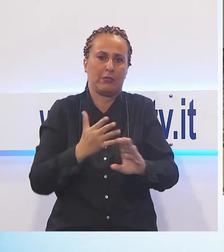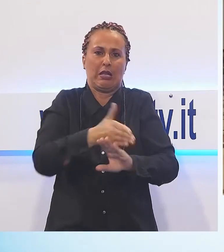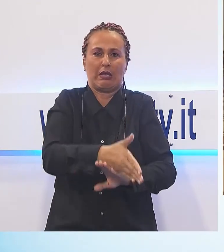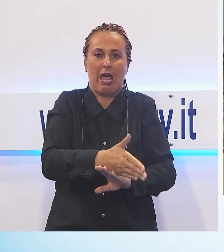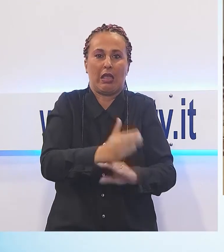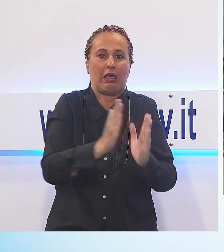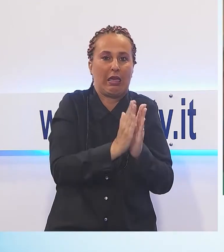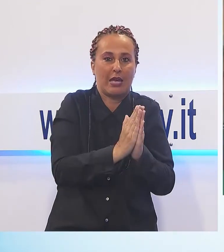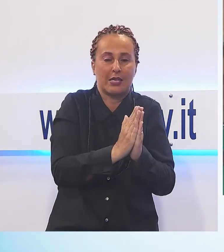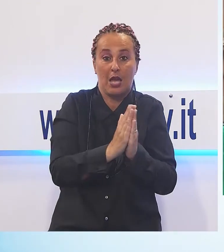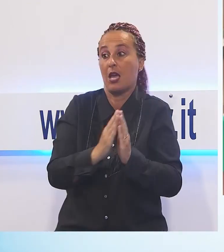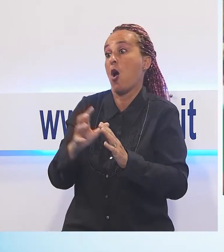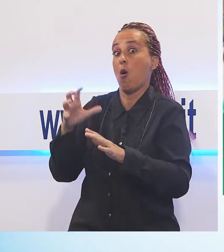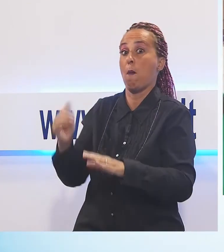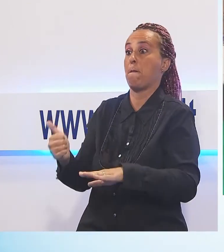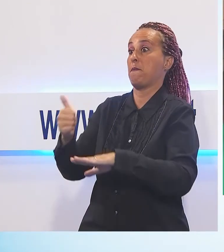San Pietro.